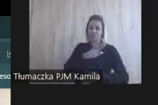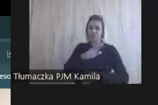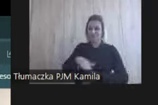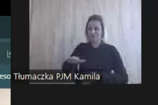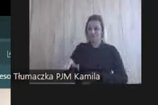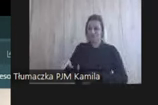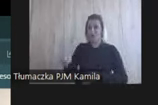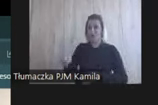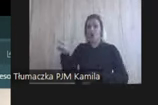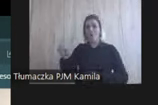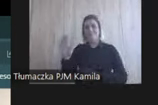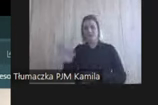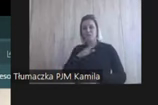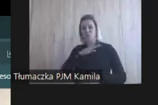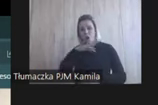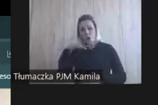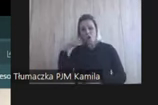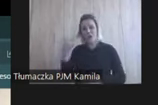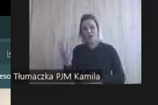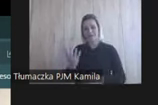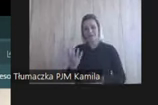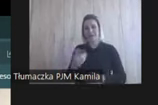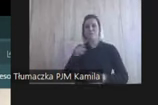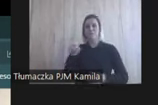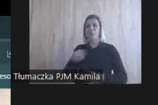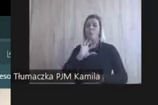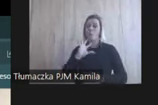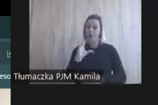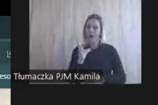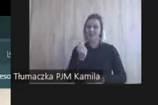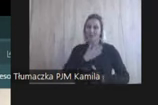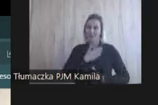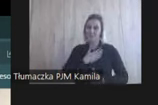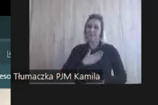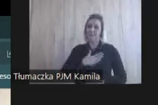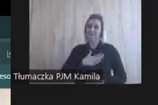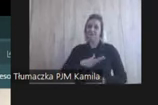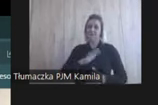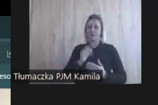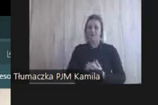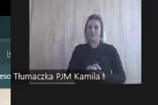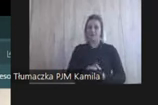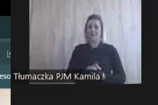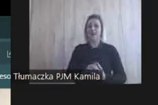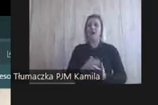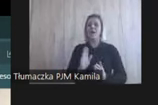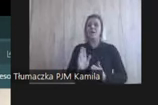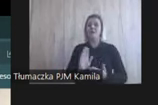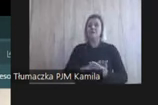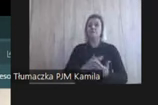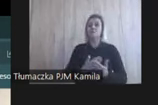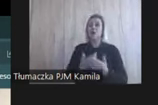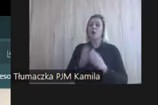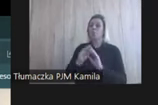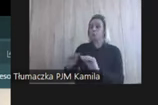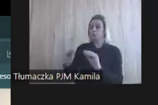będą kolorowe. Bo to ma być ładne, miłe. To wiecie, my kiedy uczymy dzieci